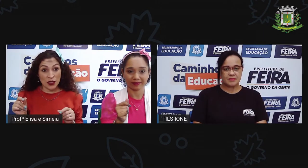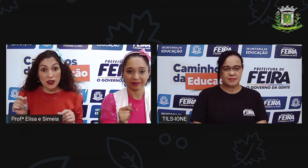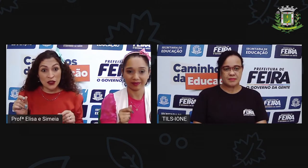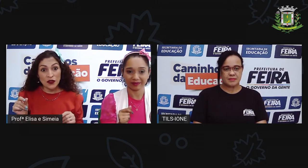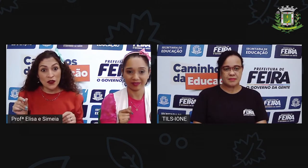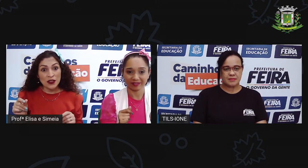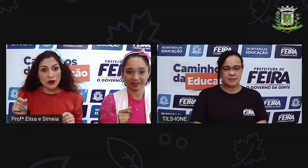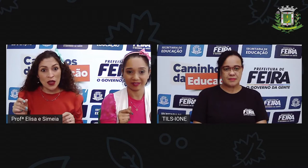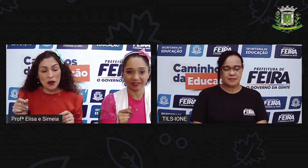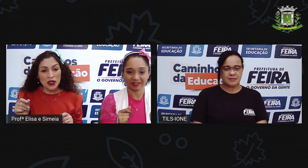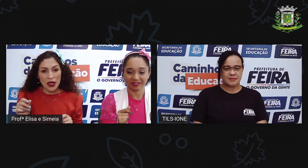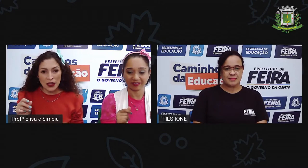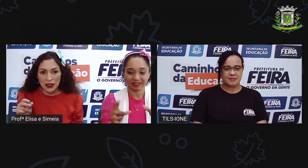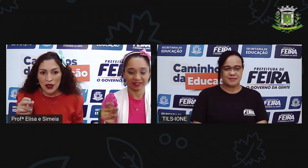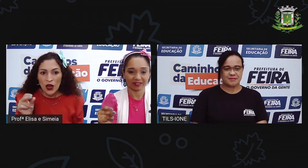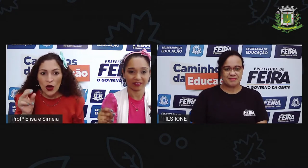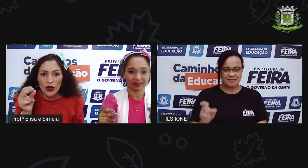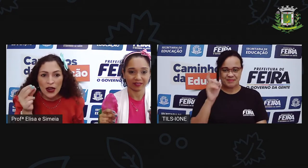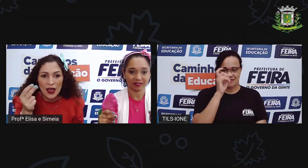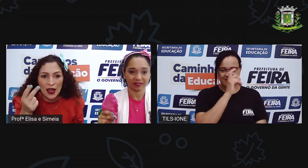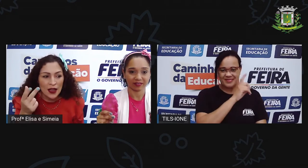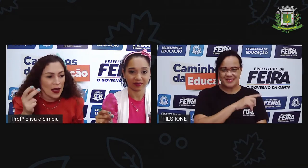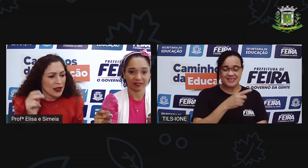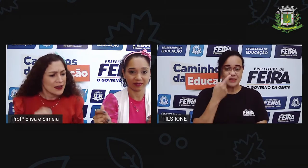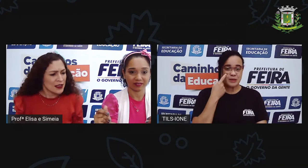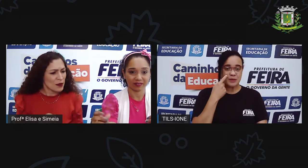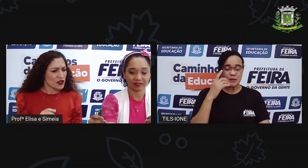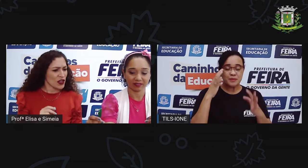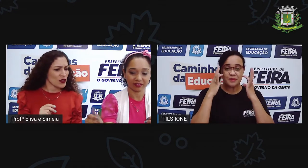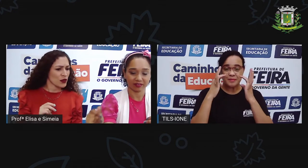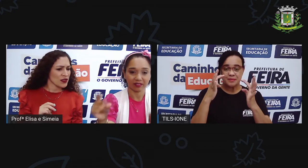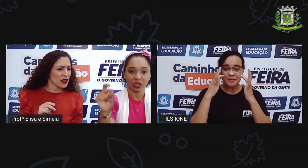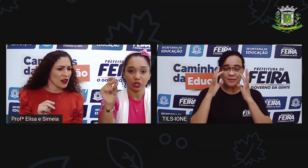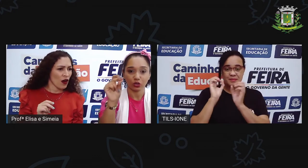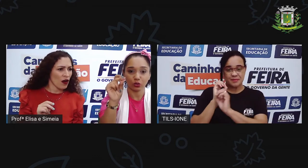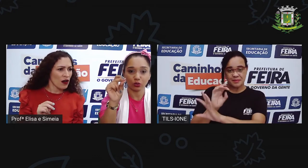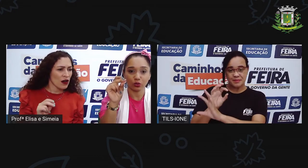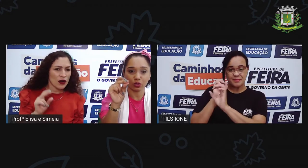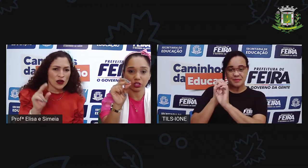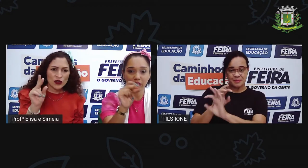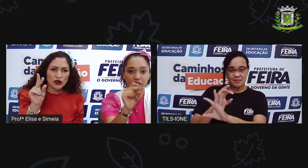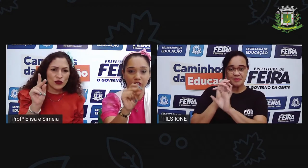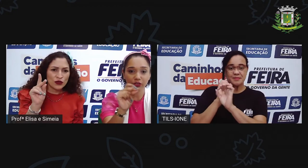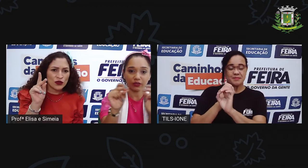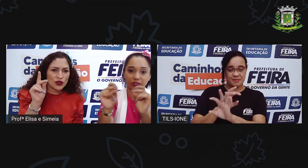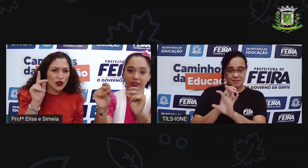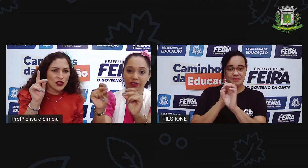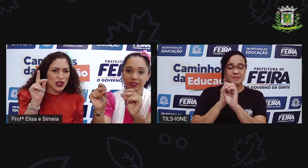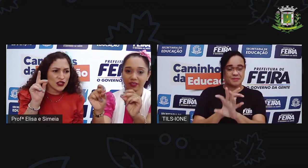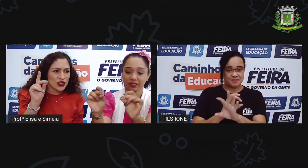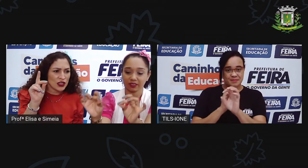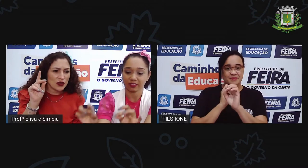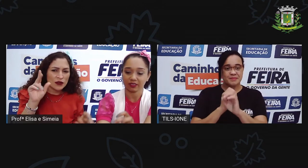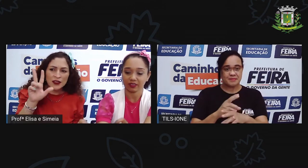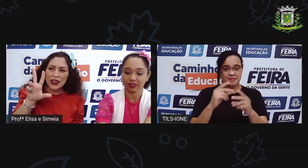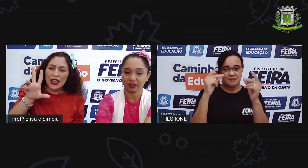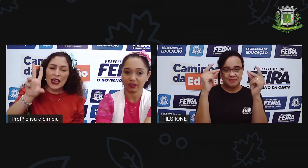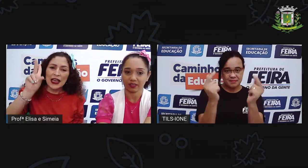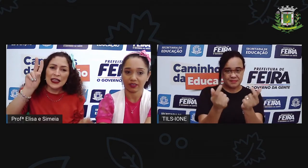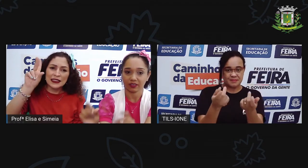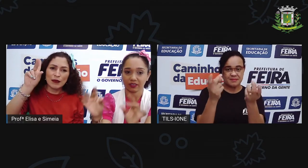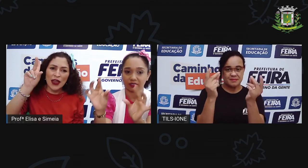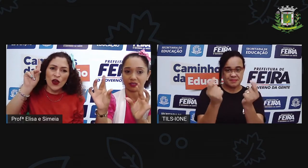Estrala os dedos é difícil, né, meninada? Olha lá. Ensina pra gente, Próssi. Juntos os dois dedinhos. Juntos os dois dedinhos.